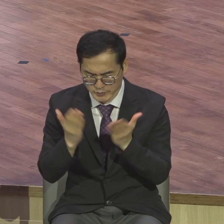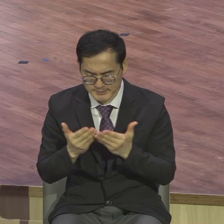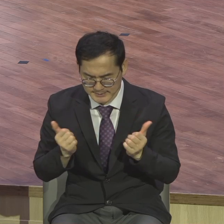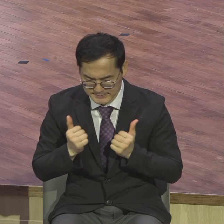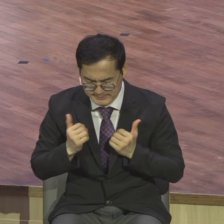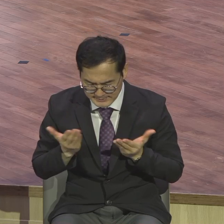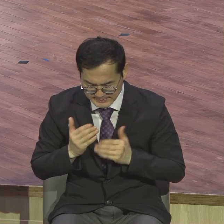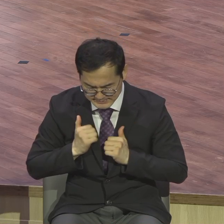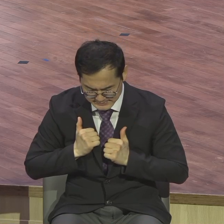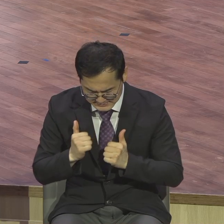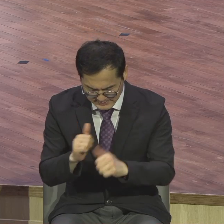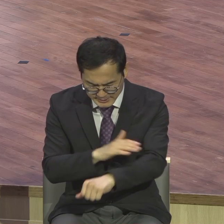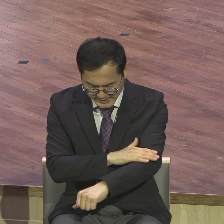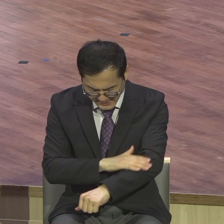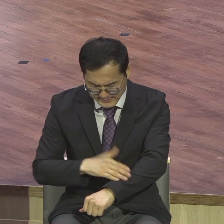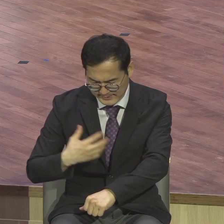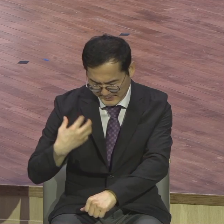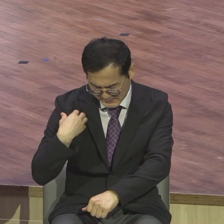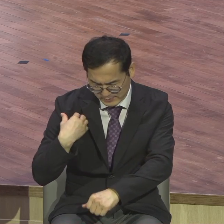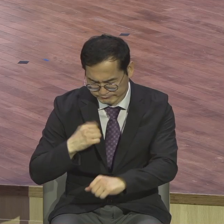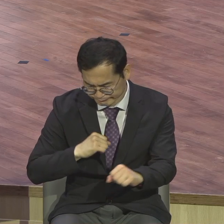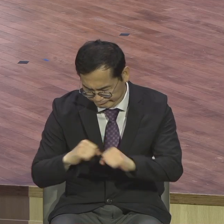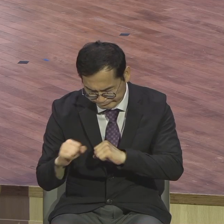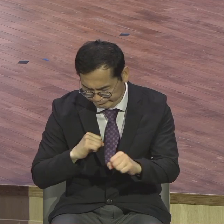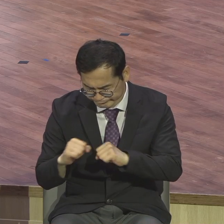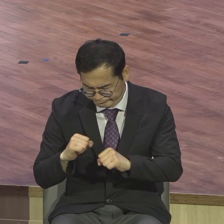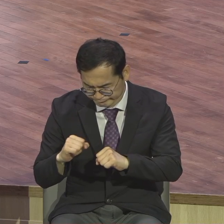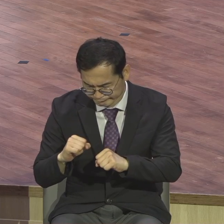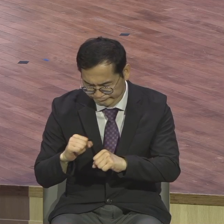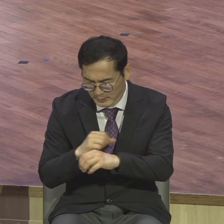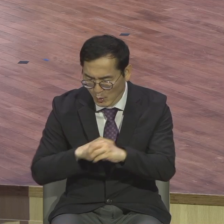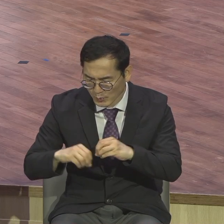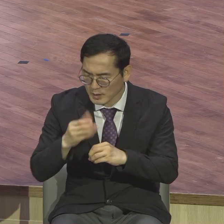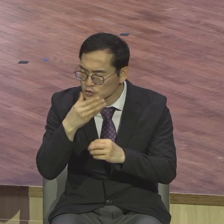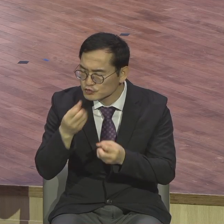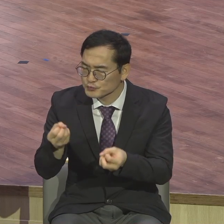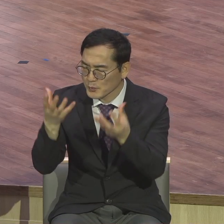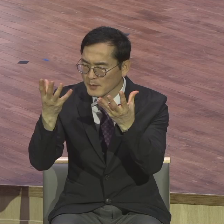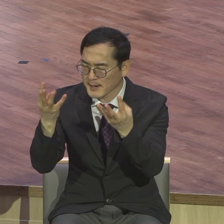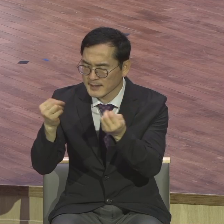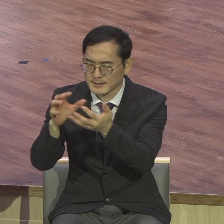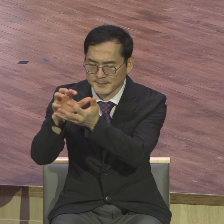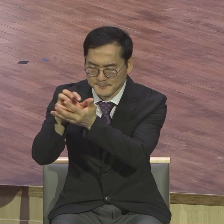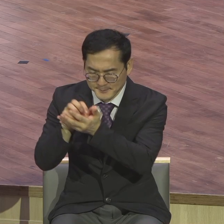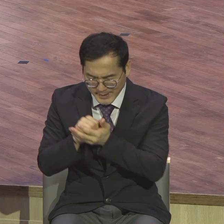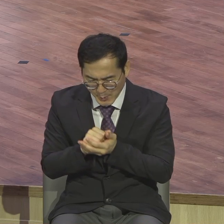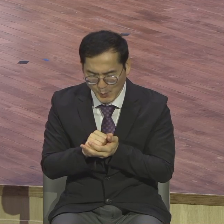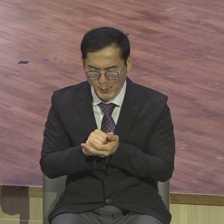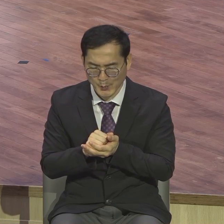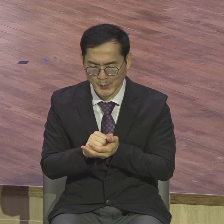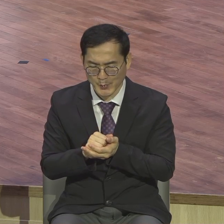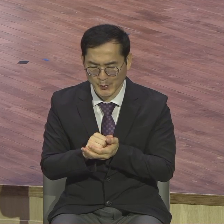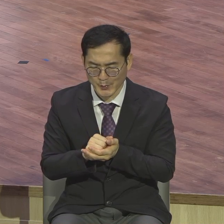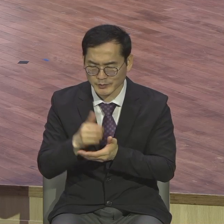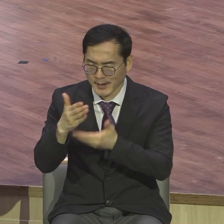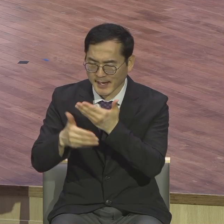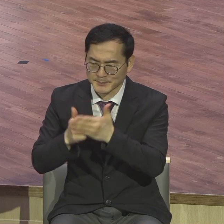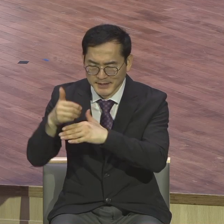축복의 통리였다고 모든 회복의 통리였다고 모든 것 되신다고 하나님께서 하실 일을 내가 대신했기 때문에